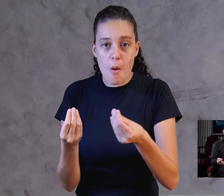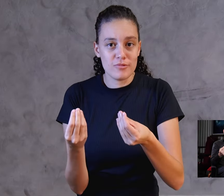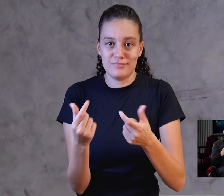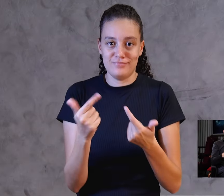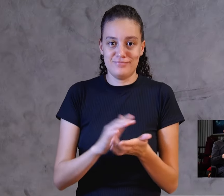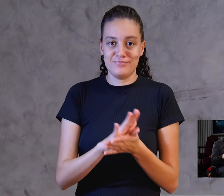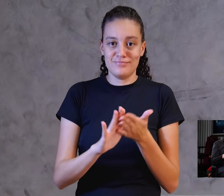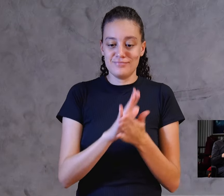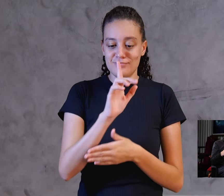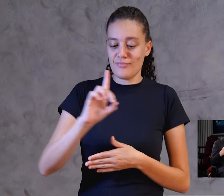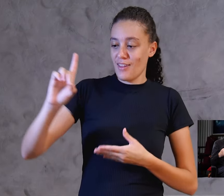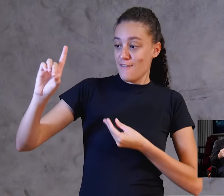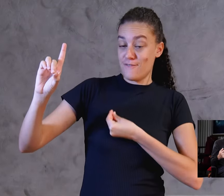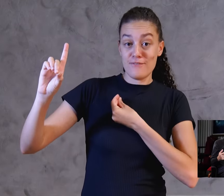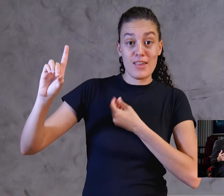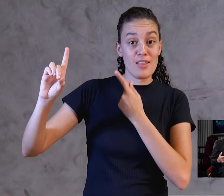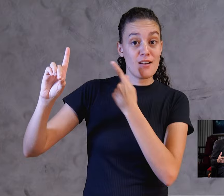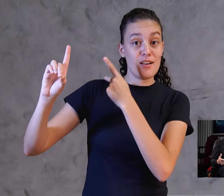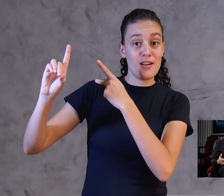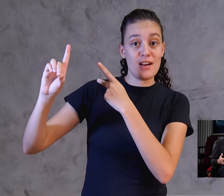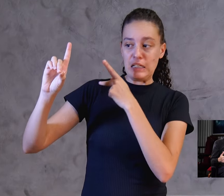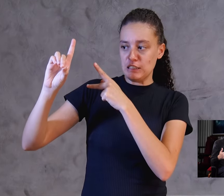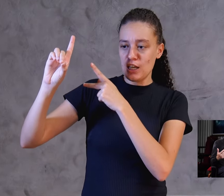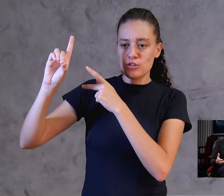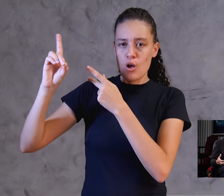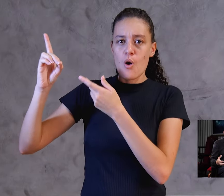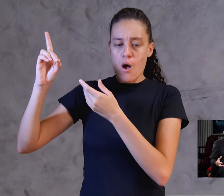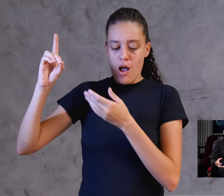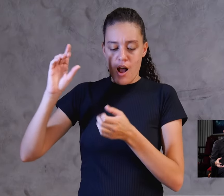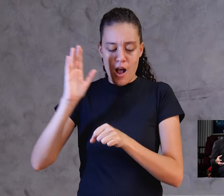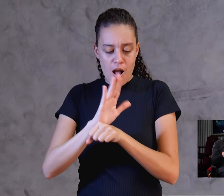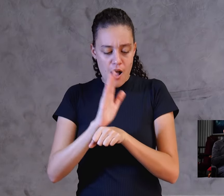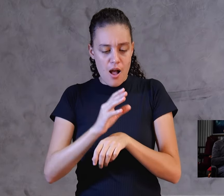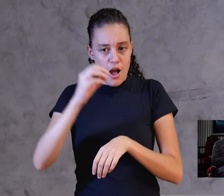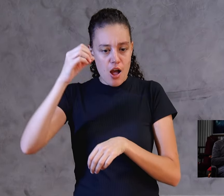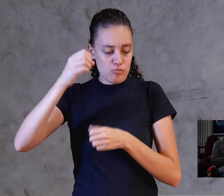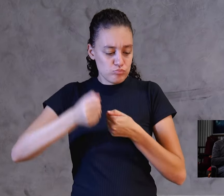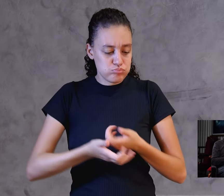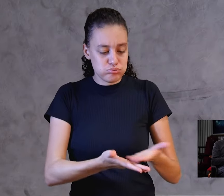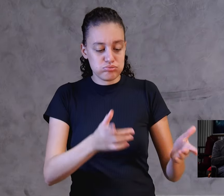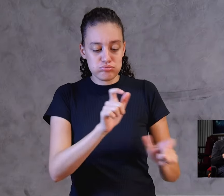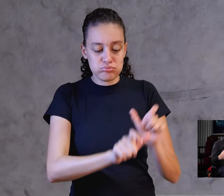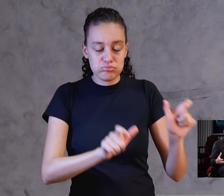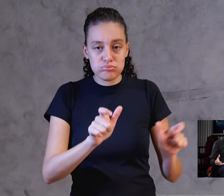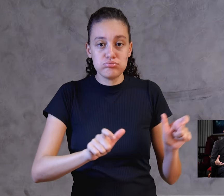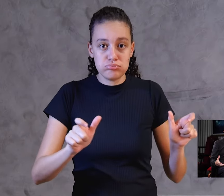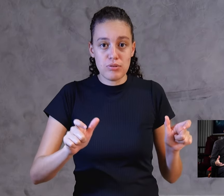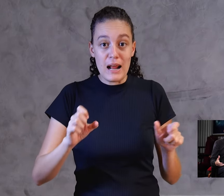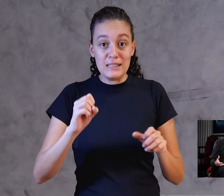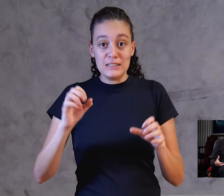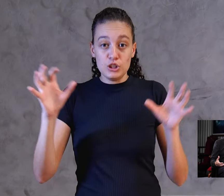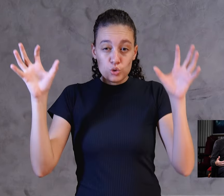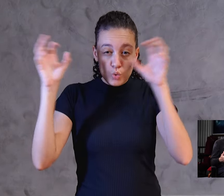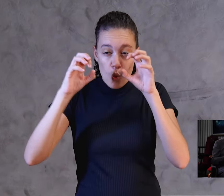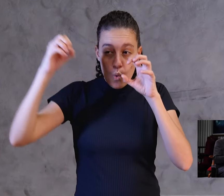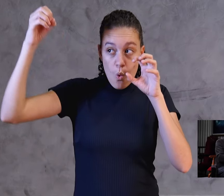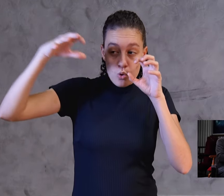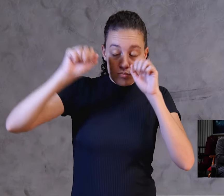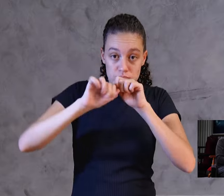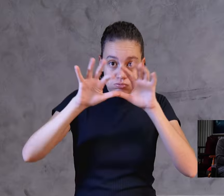estava a vida e a vida era a luz dos homens. A luz resplandece nas trevas e as trevas não a compreendem. Aí ele vai falar